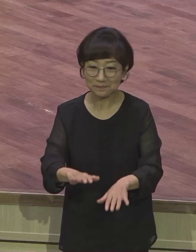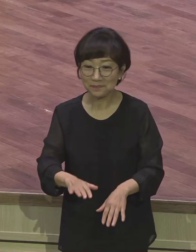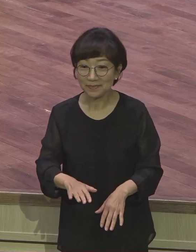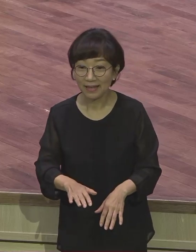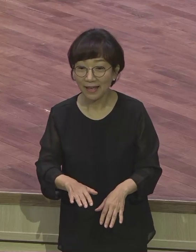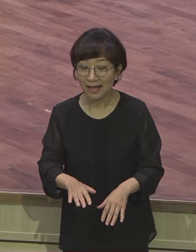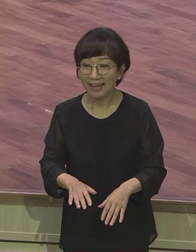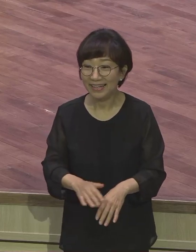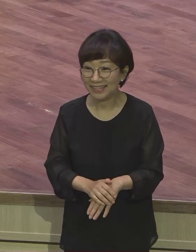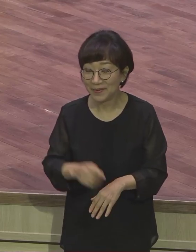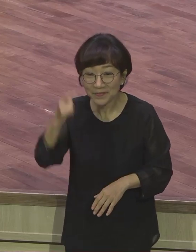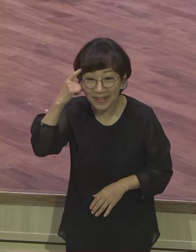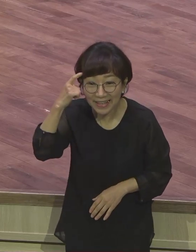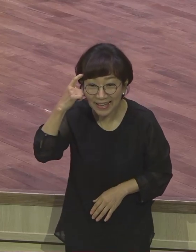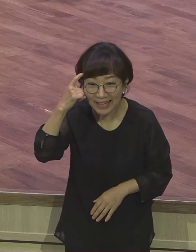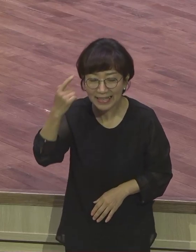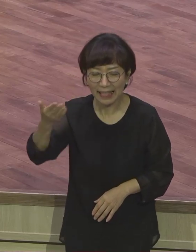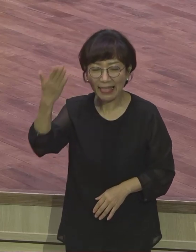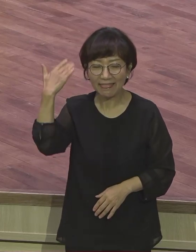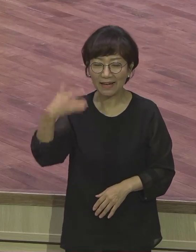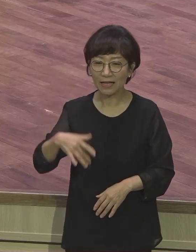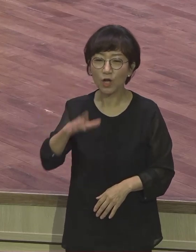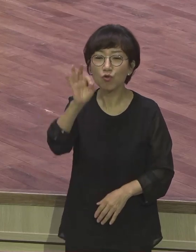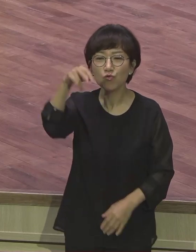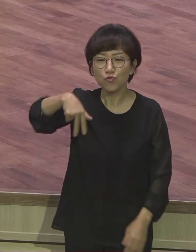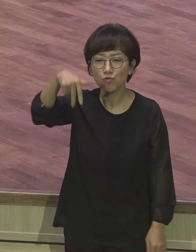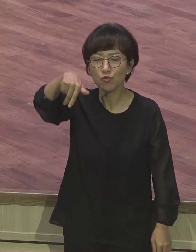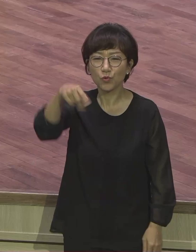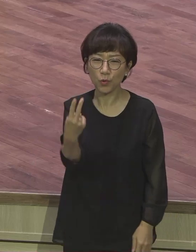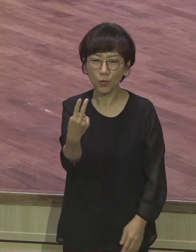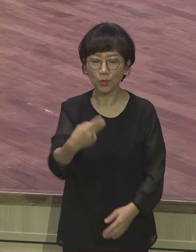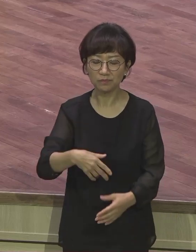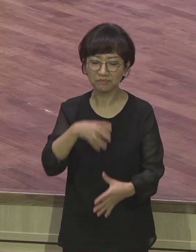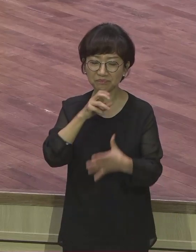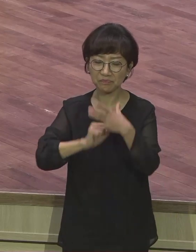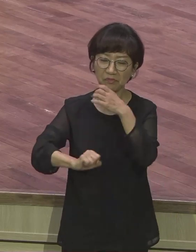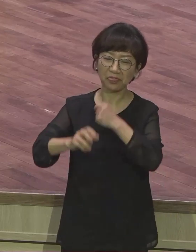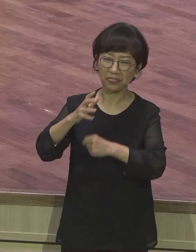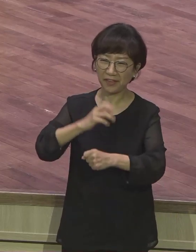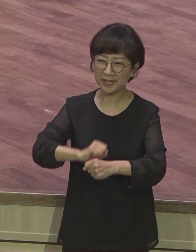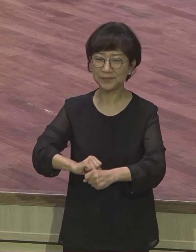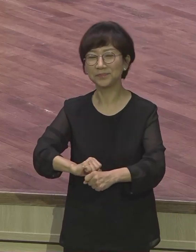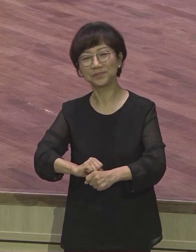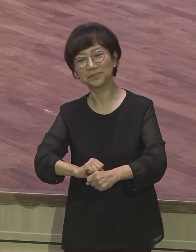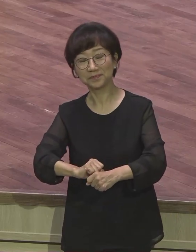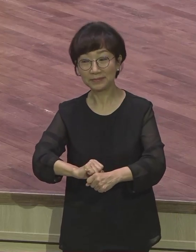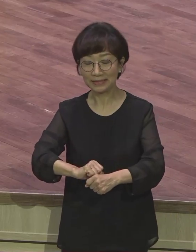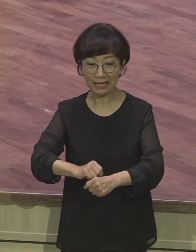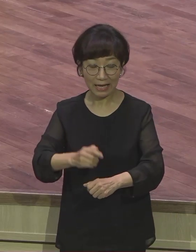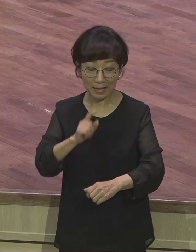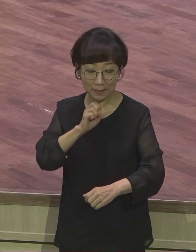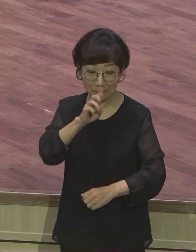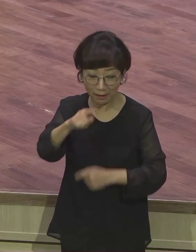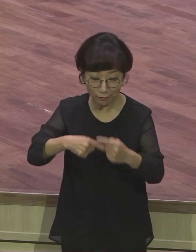살아온 유교 사상 때문에 그래. 기독교 문화는 그렇지 않습니다. 아주 감사하다는 말을 그렇게